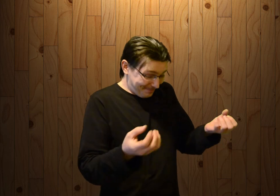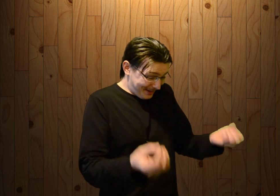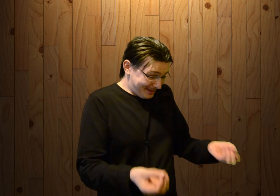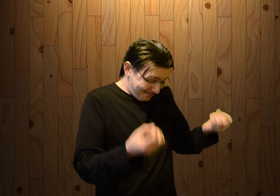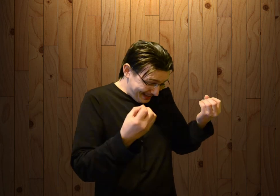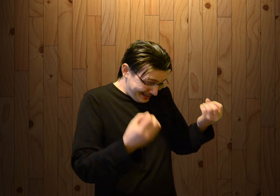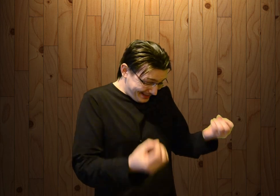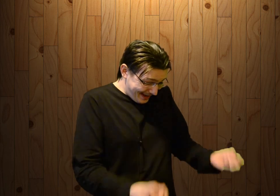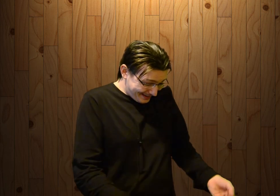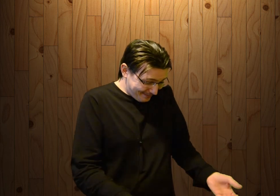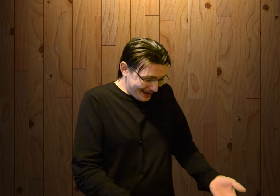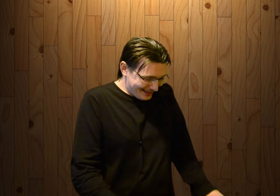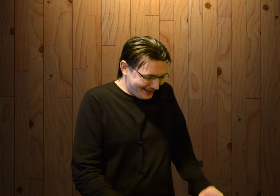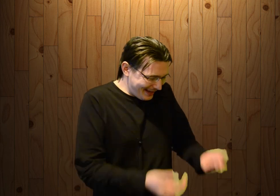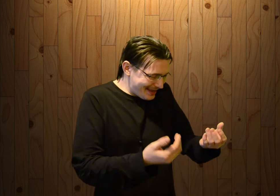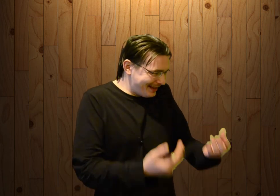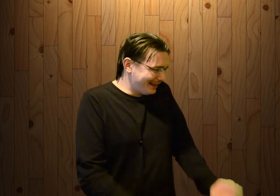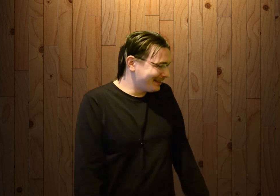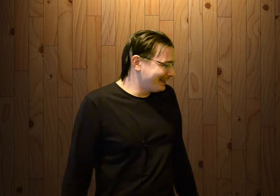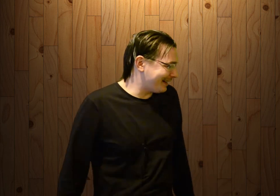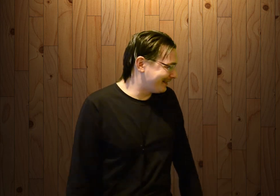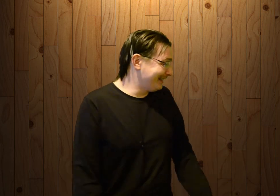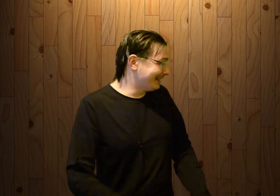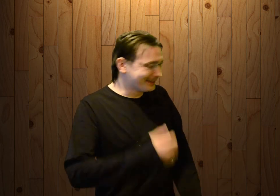Просто пиздец, блядь. День Оленя, я охуею.